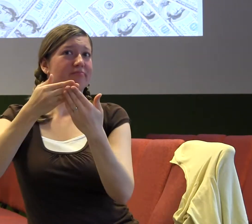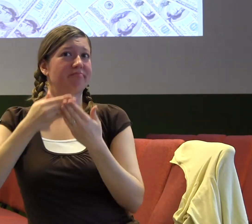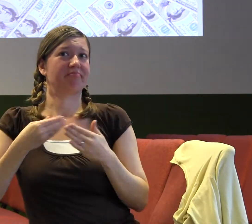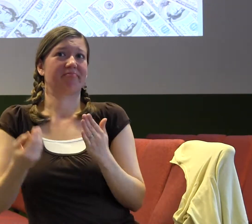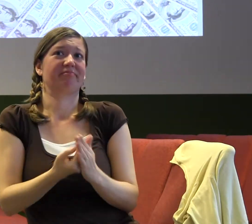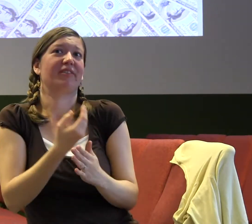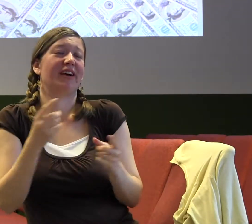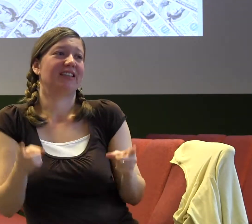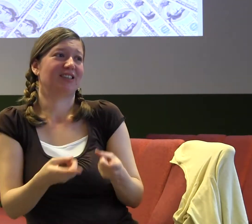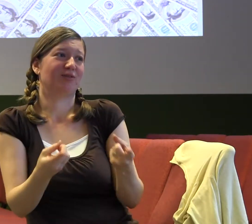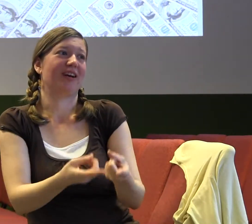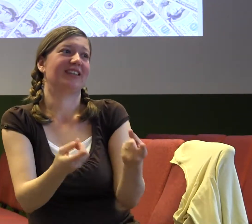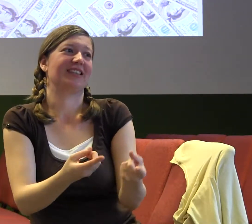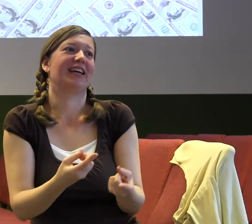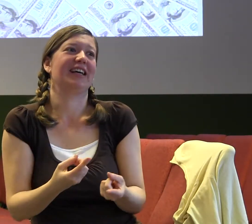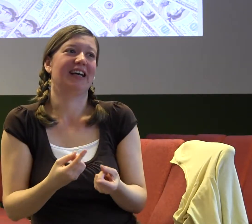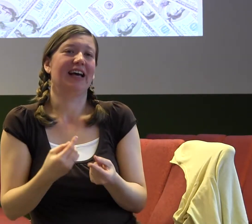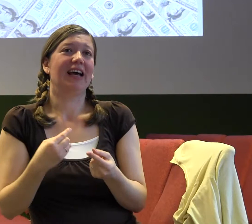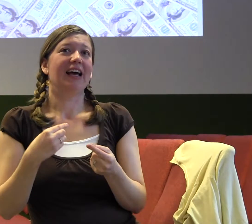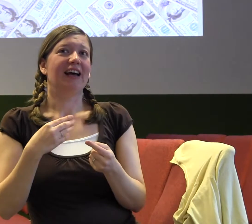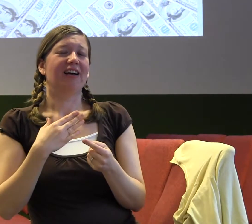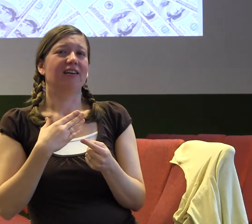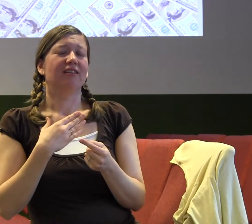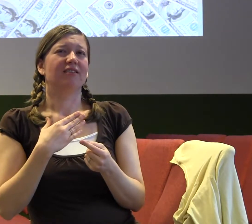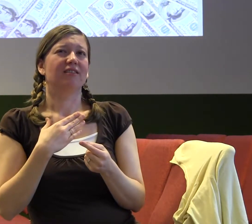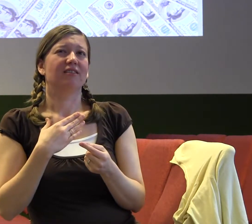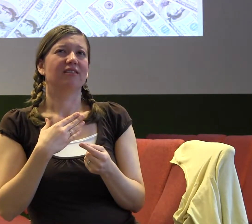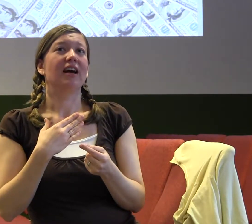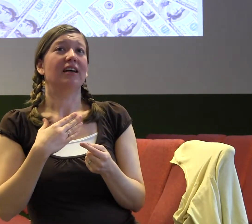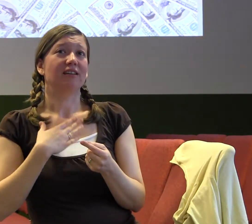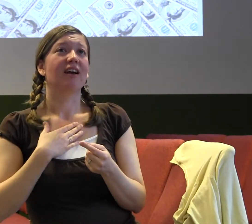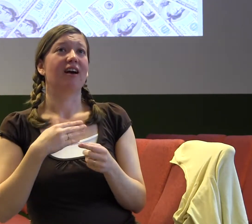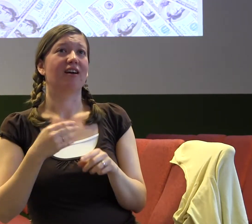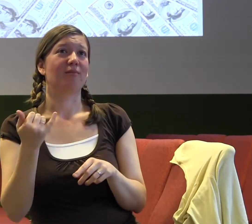závřené okno a smrad nebo otevřené okno a hluk.